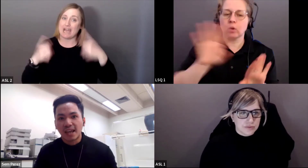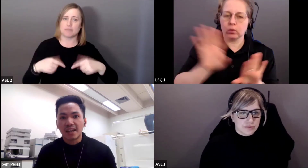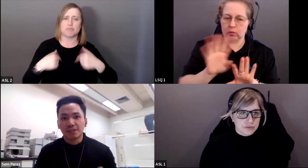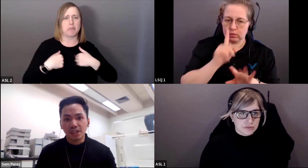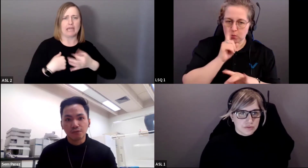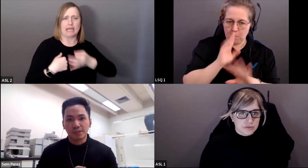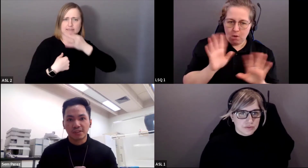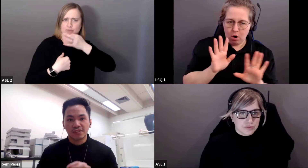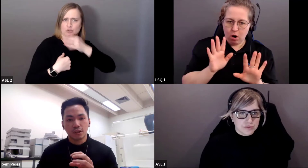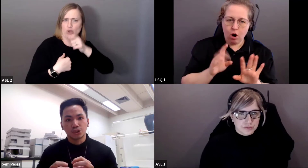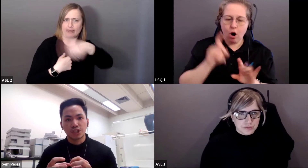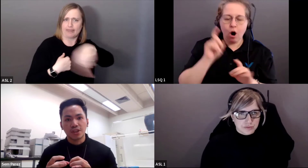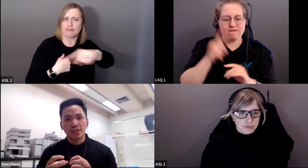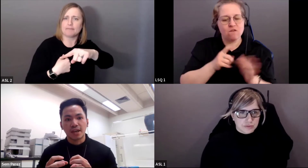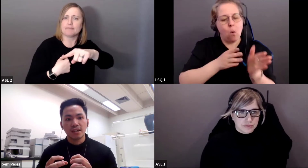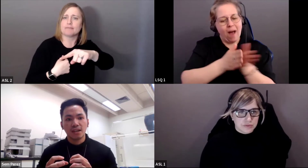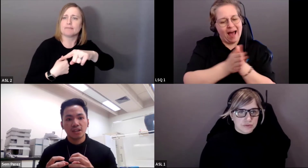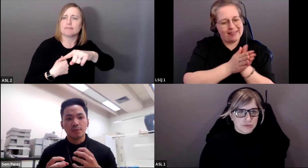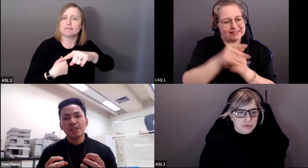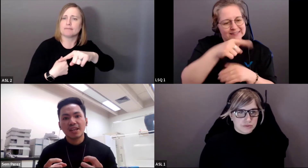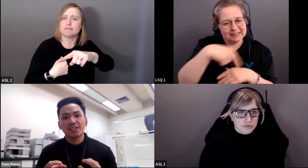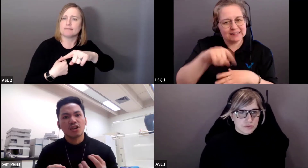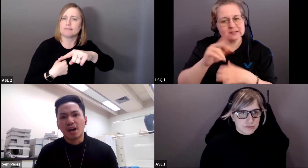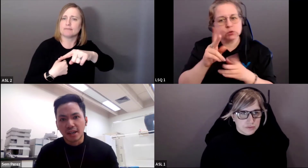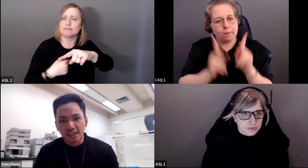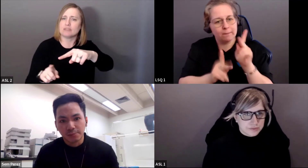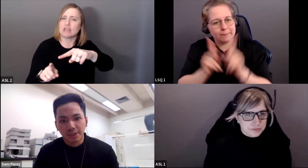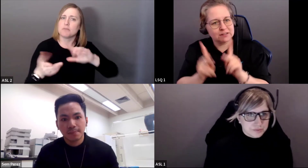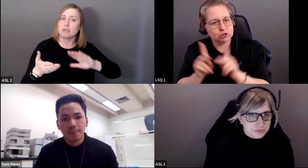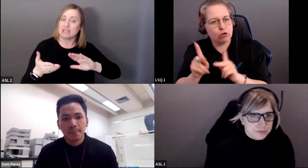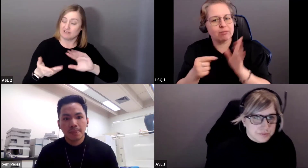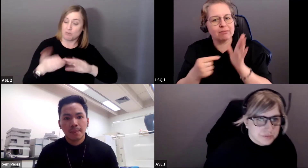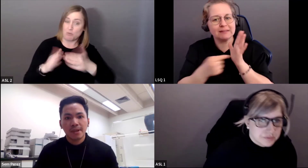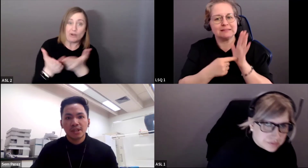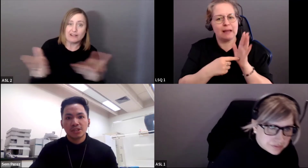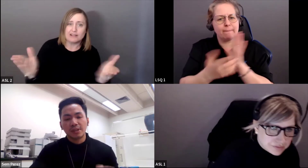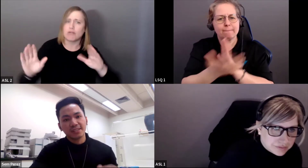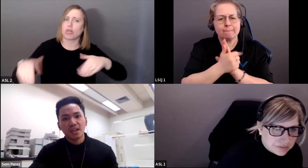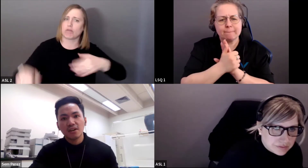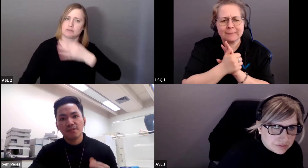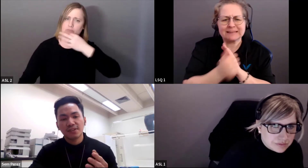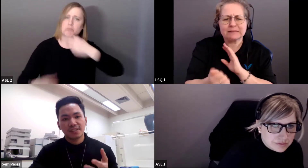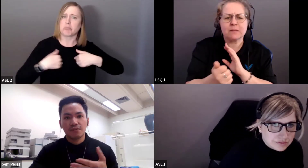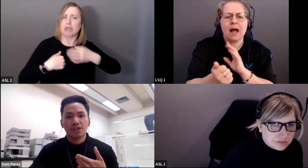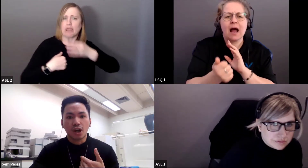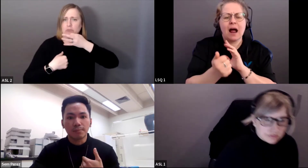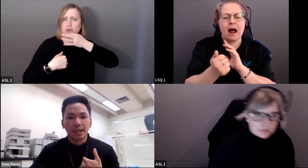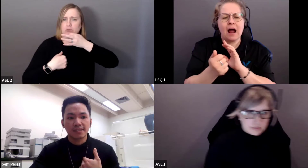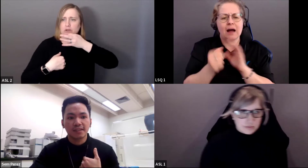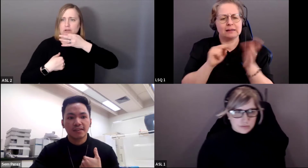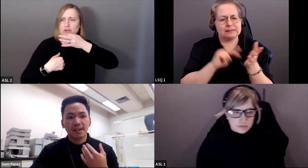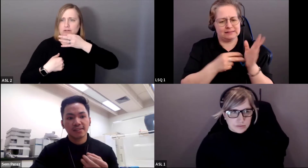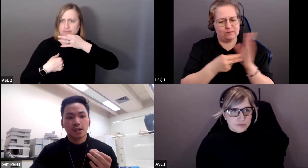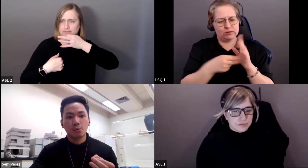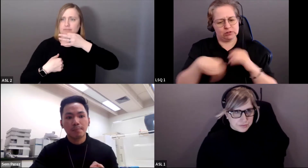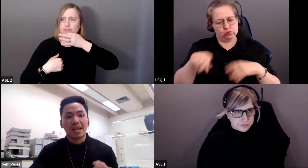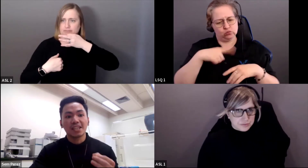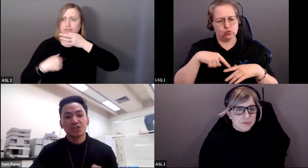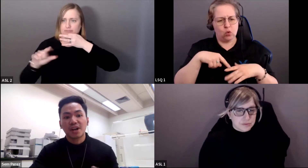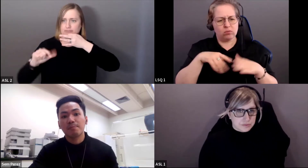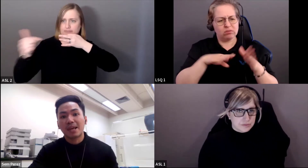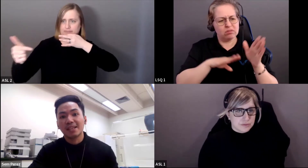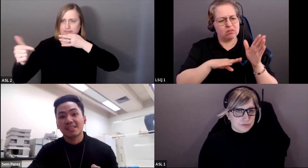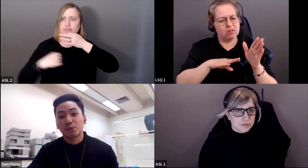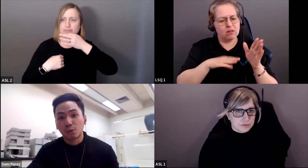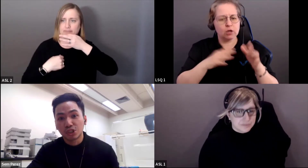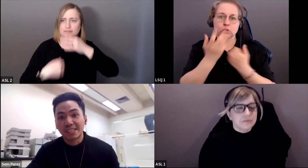parce qu'on place à tort les détenteurs du pouvoir comme des experts et on renforce l'illusion que les communautés ne sont pas expertes. Au